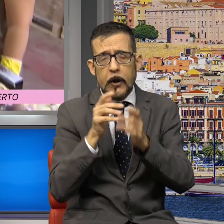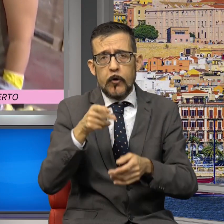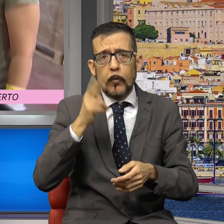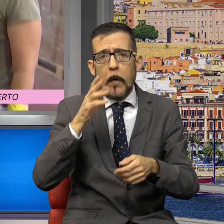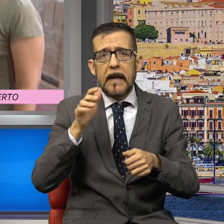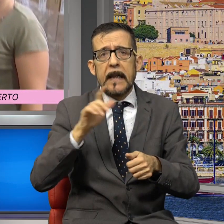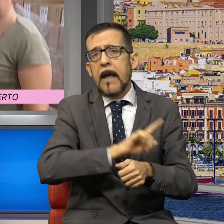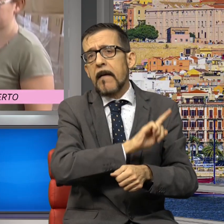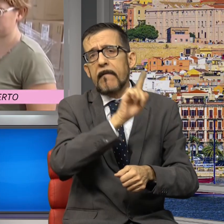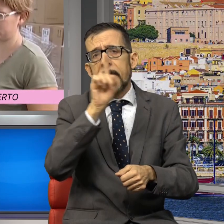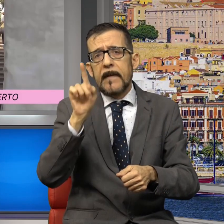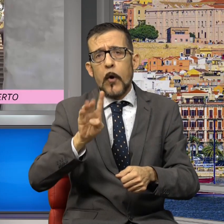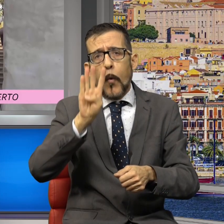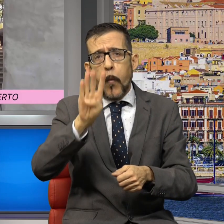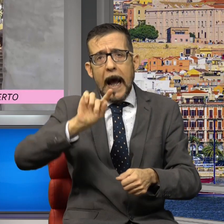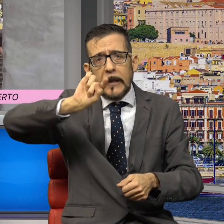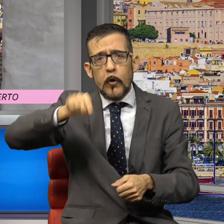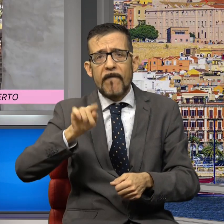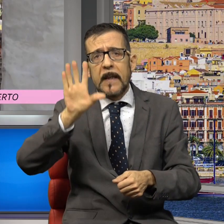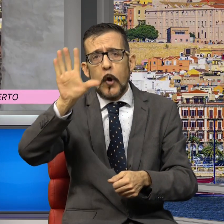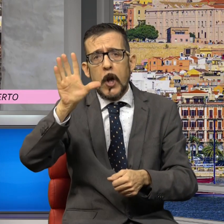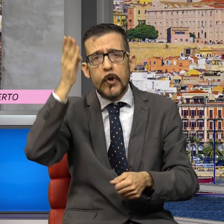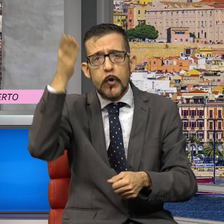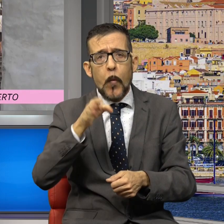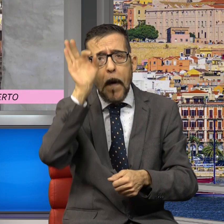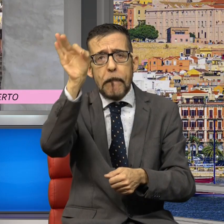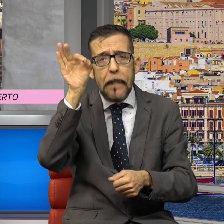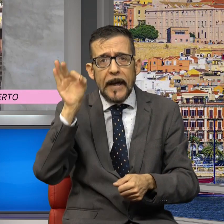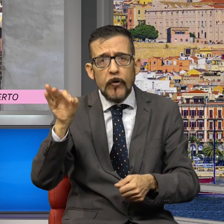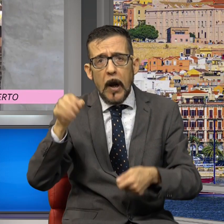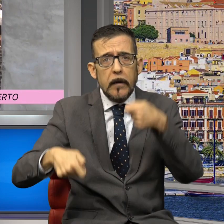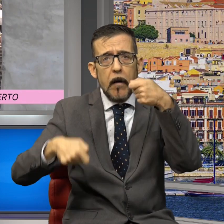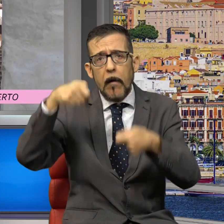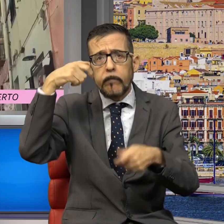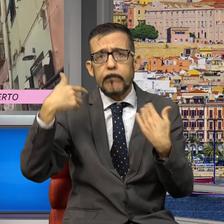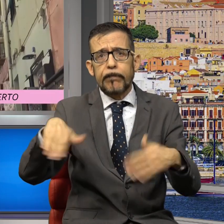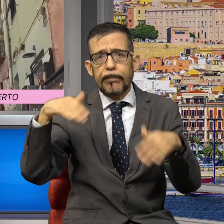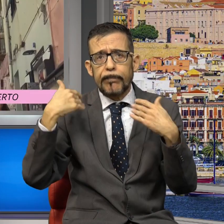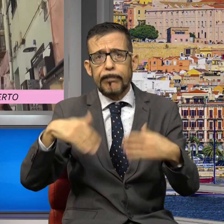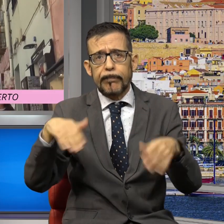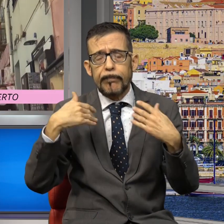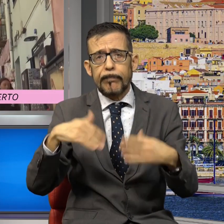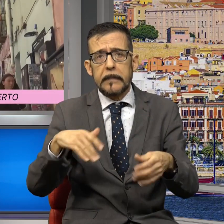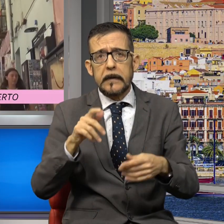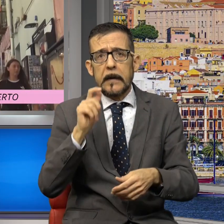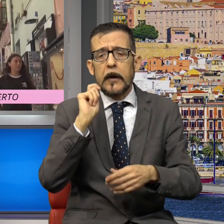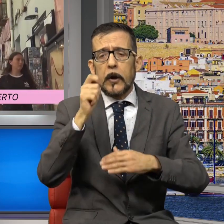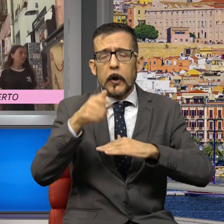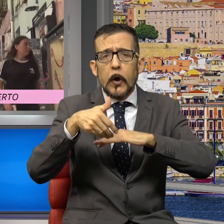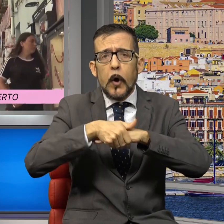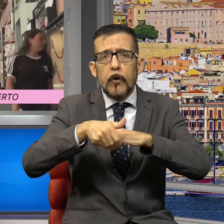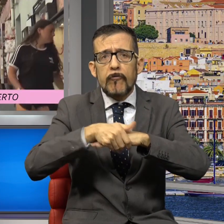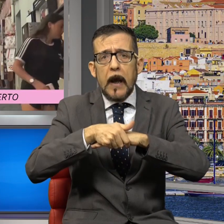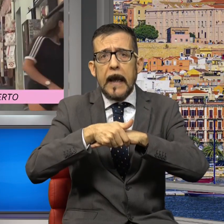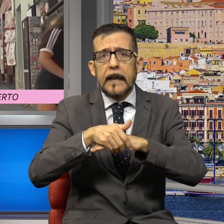,5%, scorrendo il capitolo prestiti complessivi, ovvero quelli a breve e medio-lungo termine, concessi alle imprese sarde. Il dossier